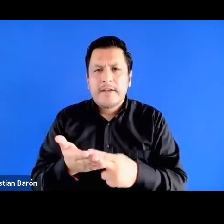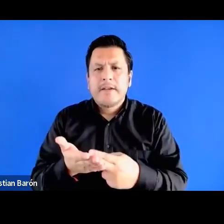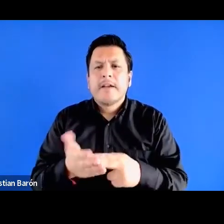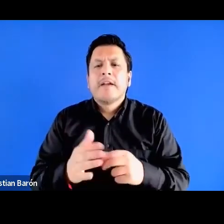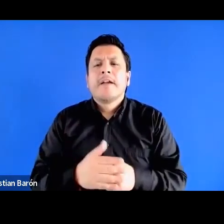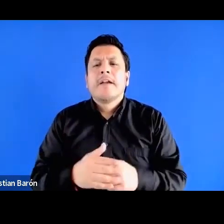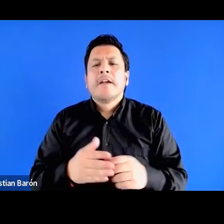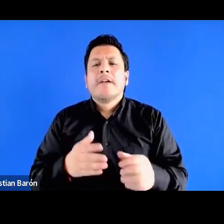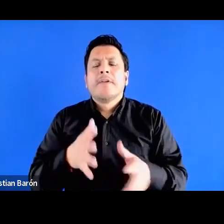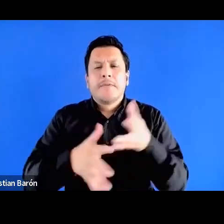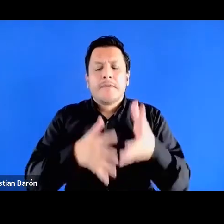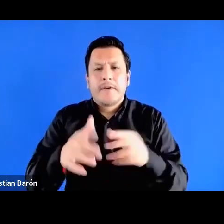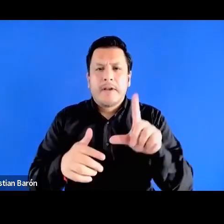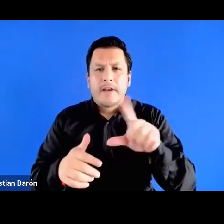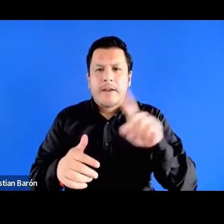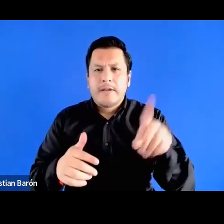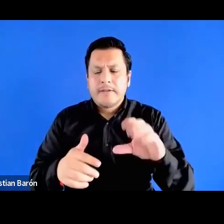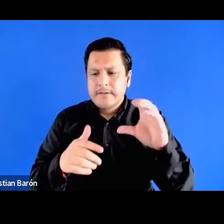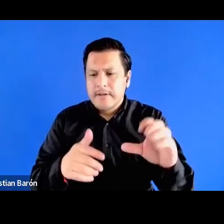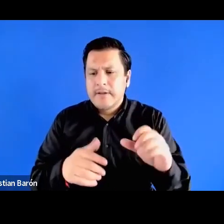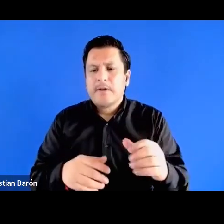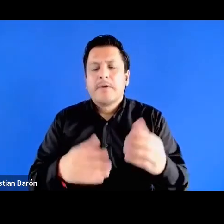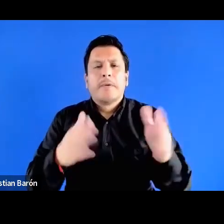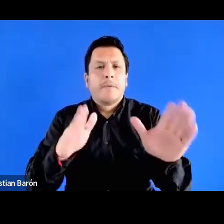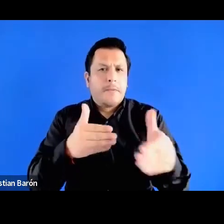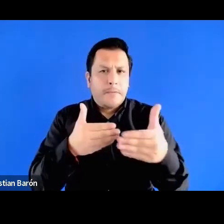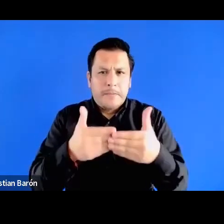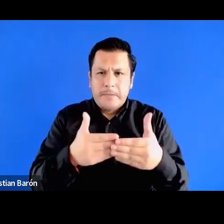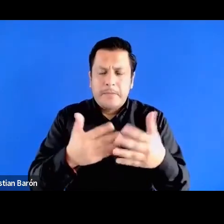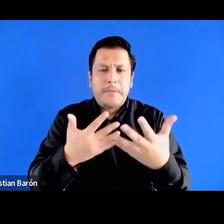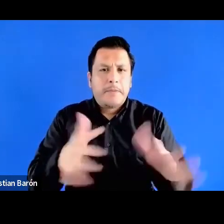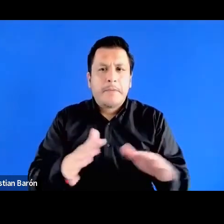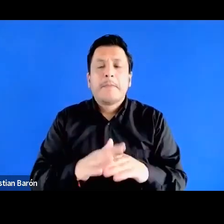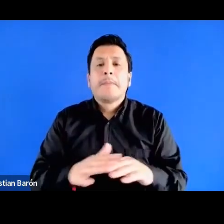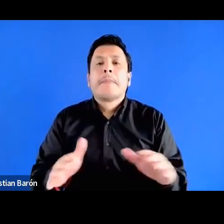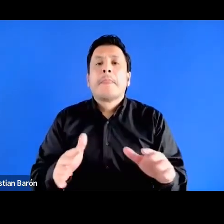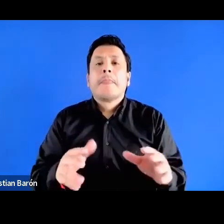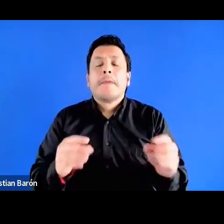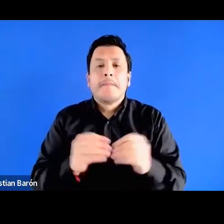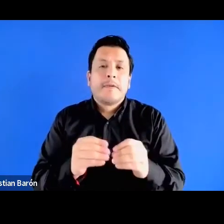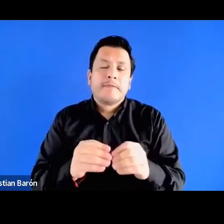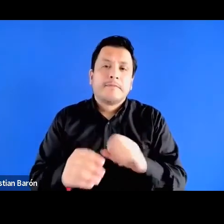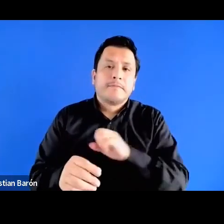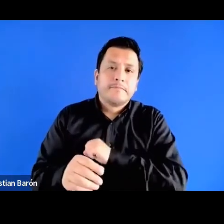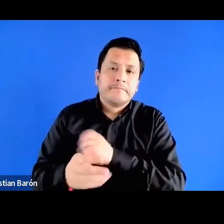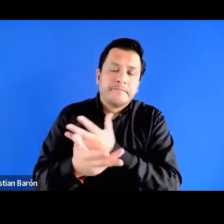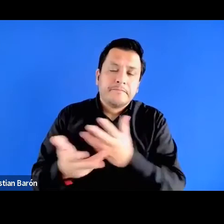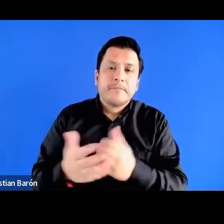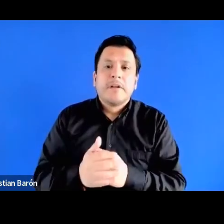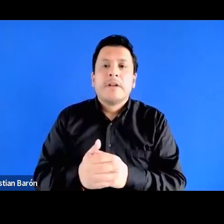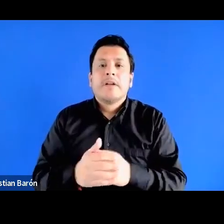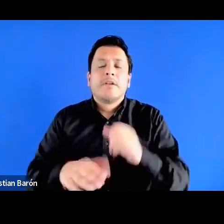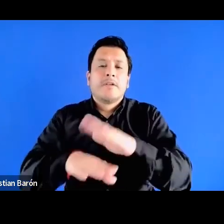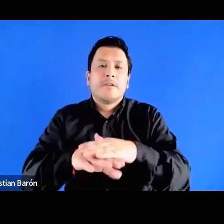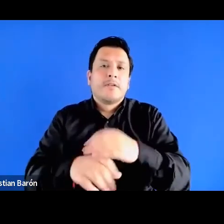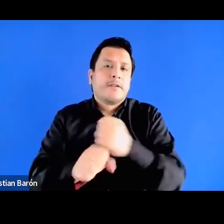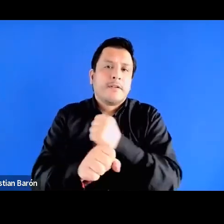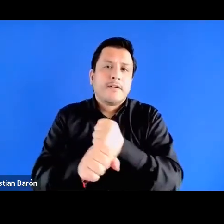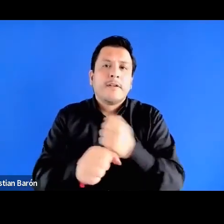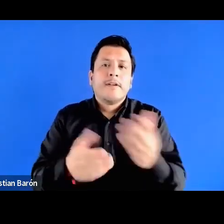colombiana, en unos minutos se tienen que retirar, lamentablemente, pues es su trabajo,